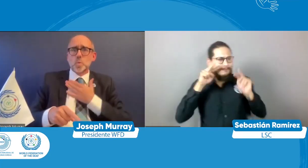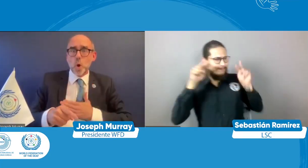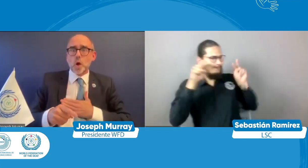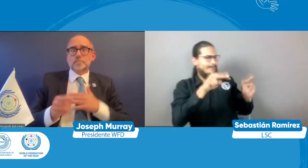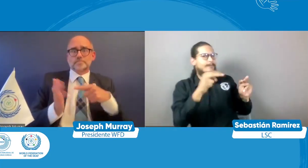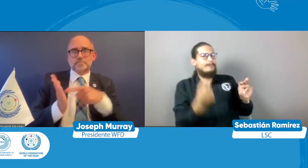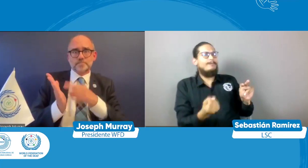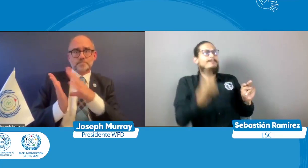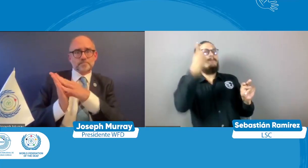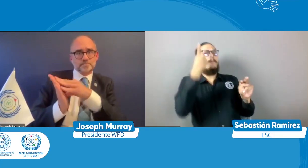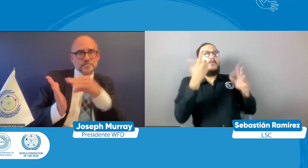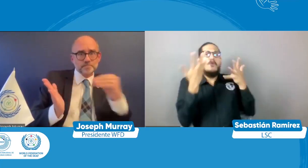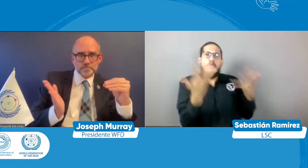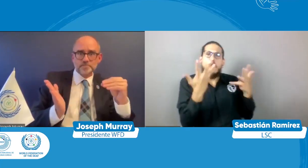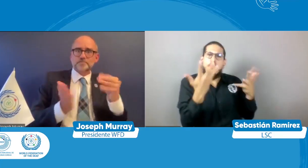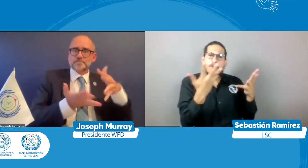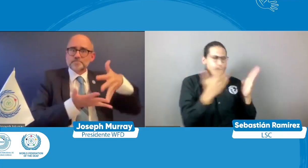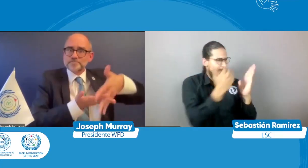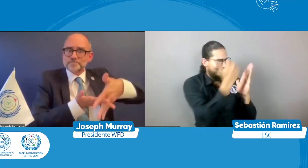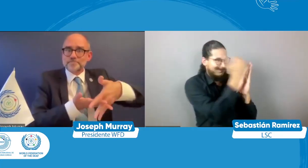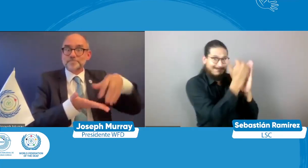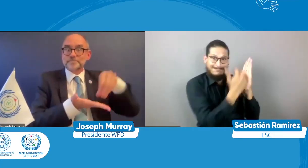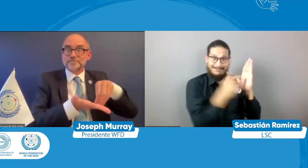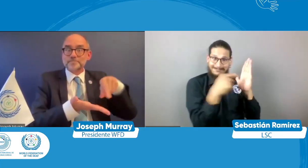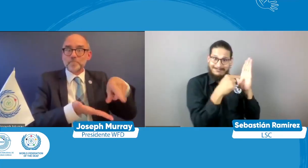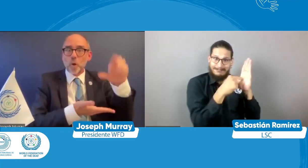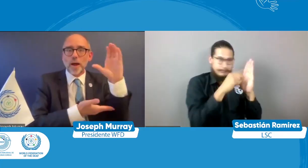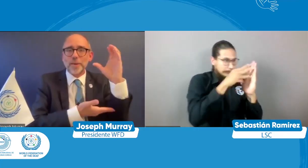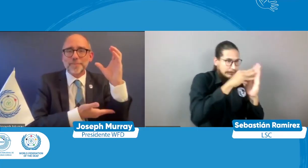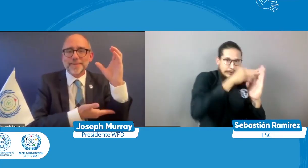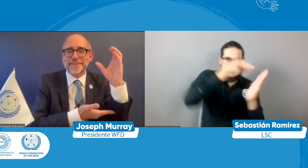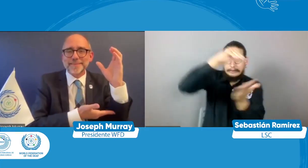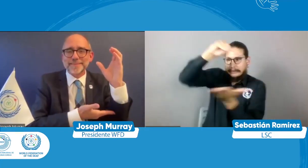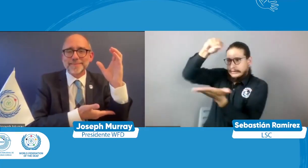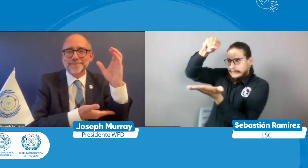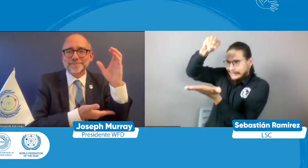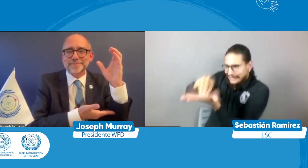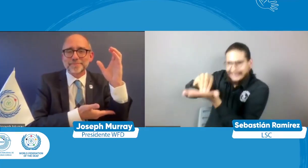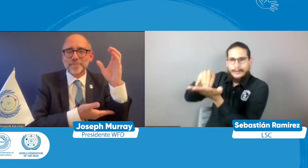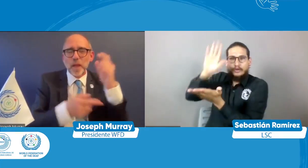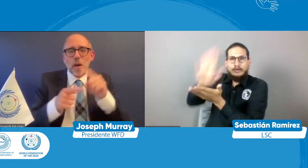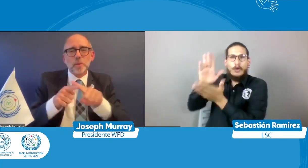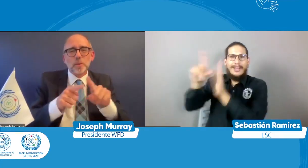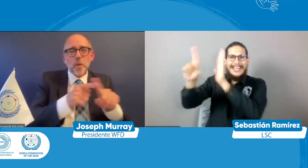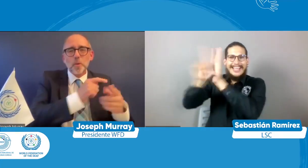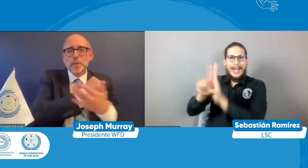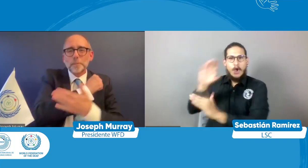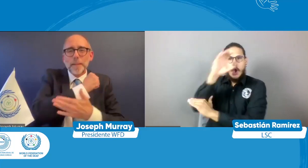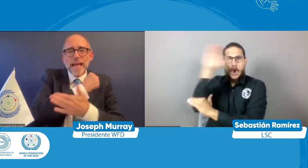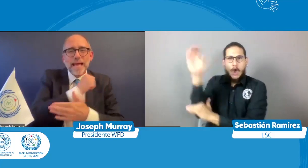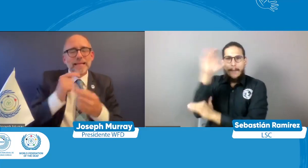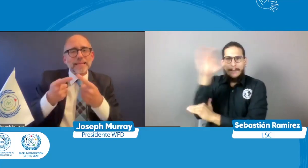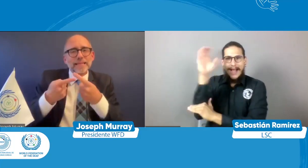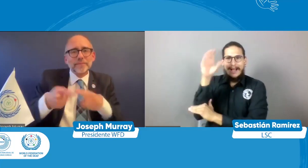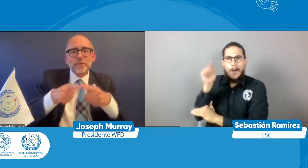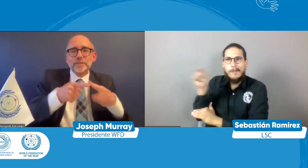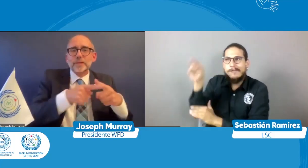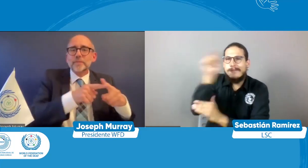incorporar la convención a todo su instrumento legal a que se lleve a cabo allí en cada país así como